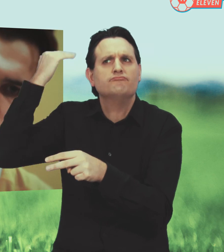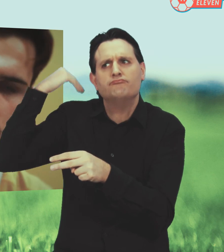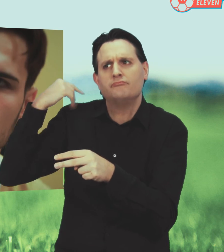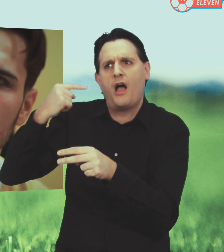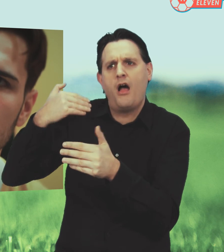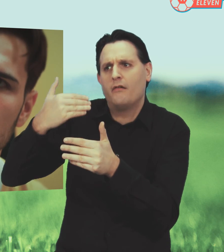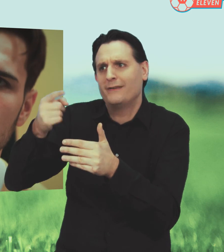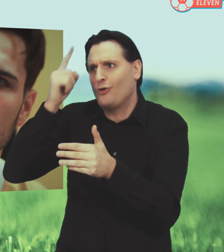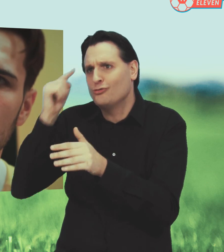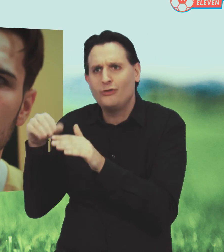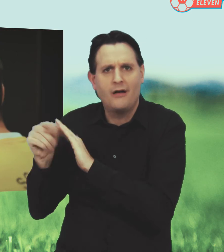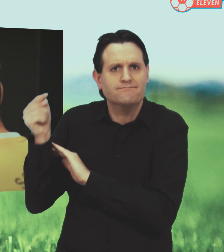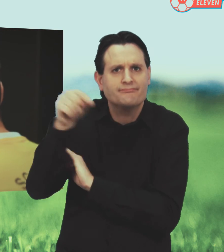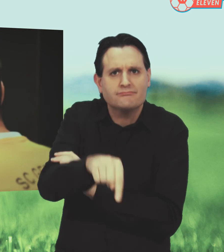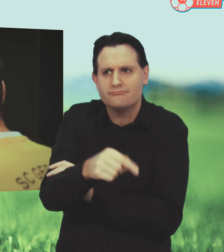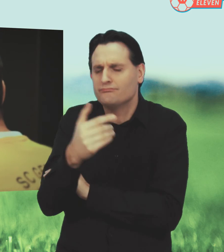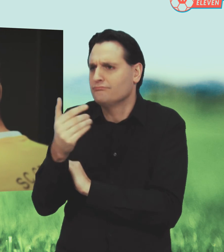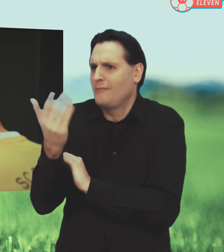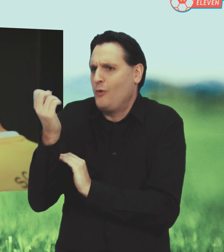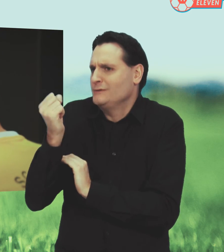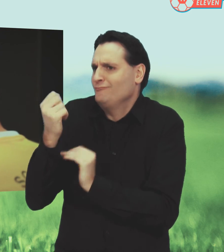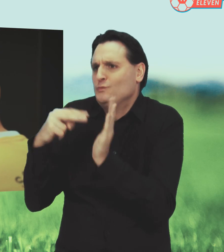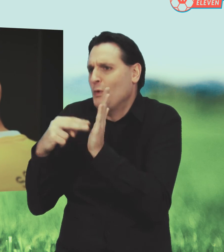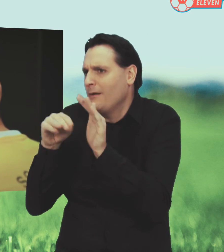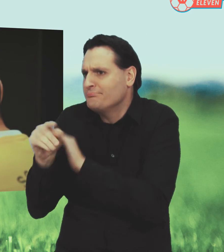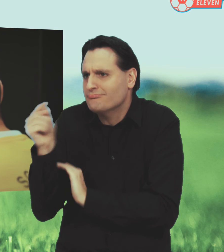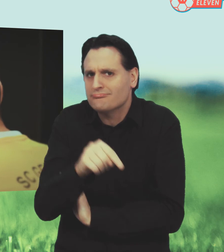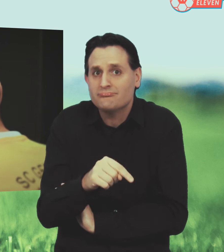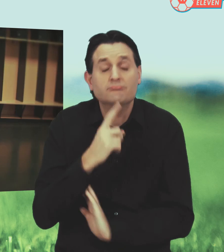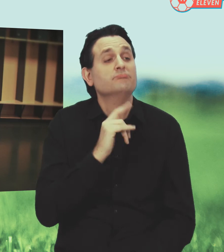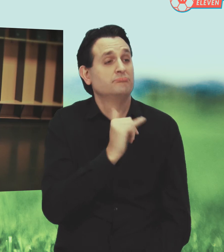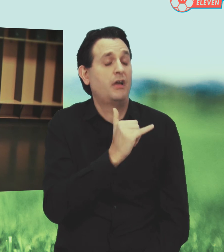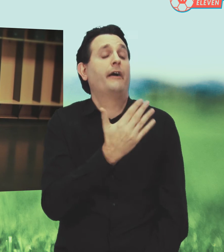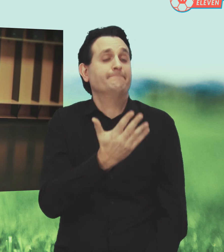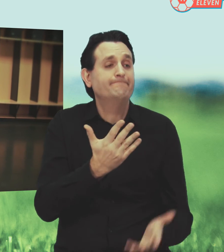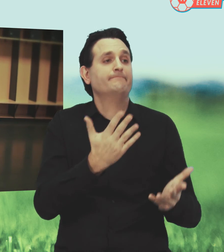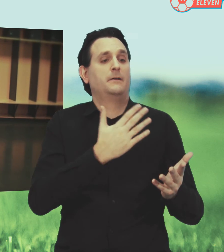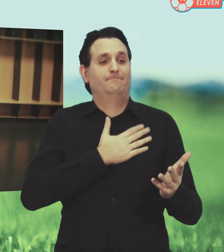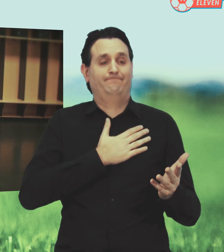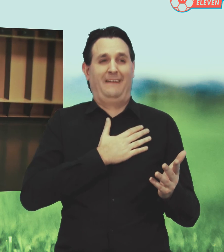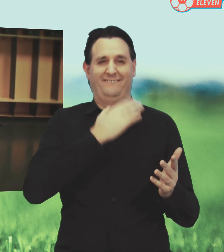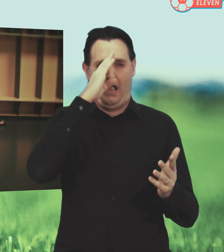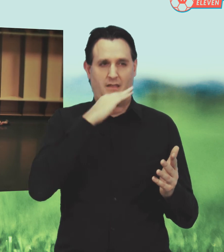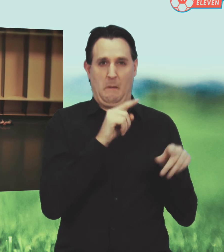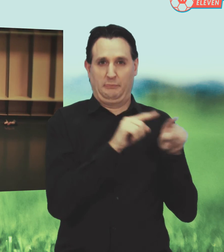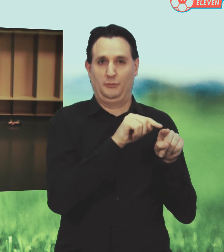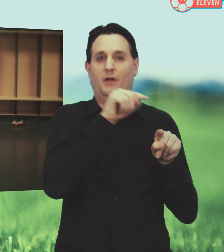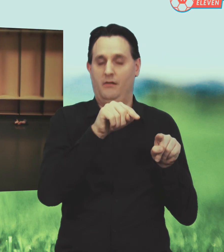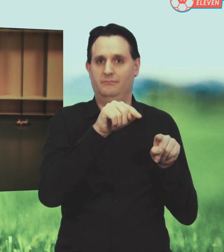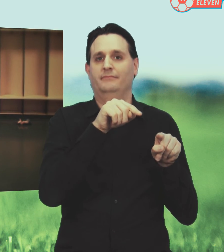Deutschland gekommen sind, die geflüchtet sind von Syrien. Ja klar, mit meinen Papas Brüder. Wenn du neu nach Deutschland kommst, glaube ich nicht so einfach, wenn